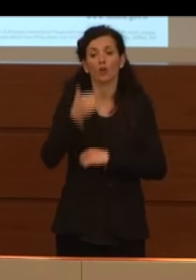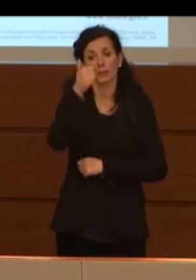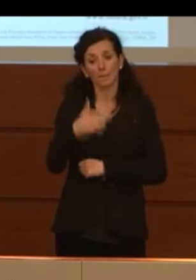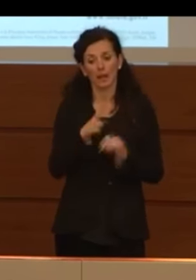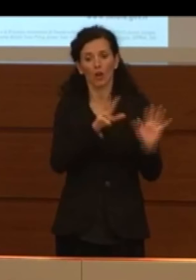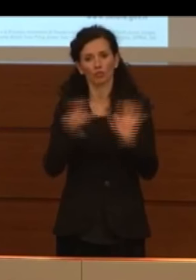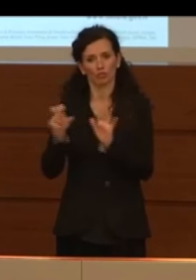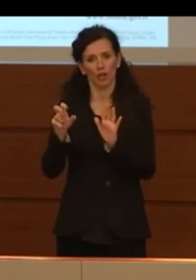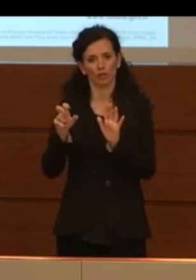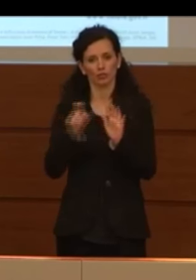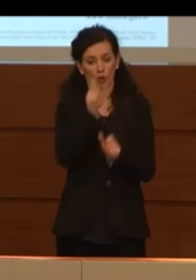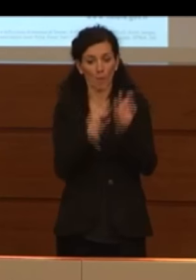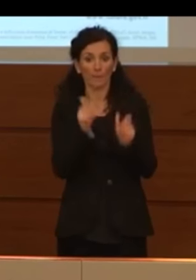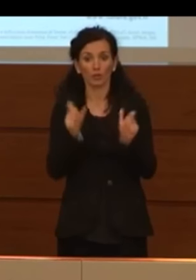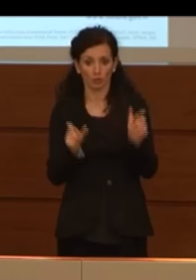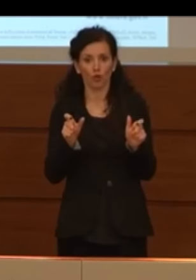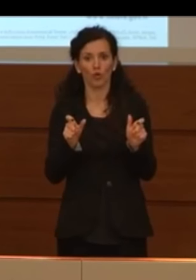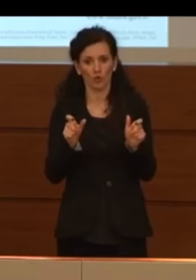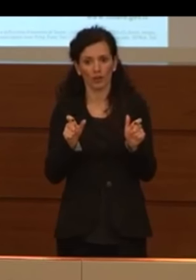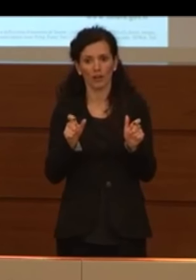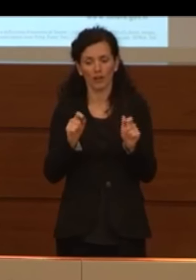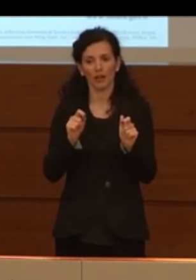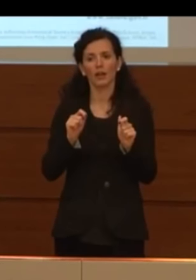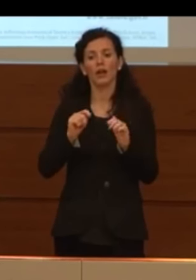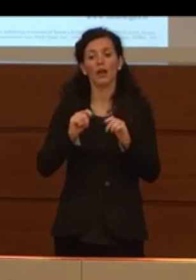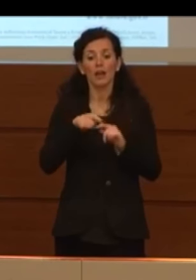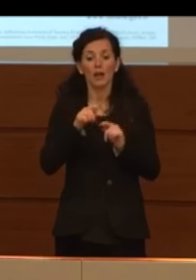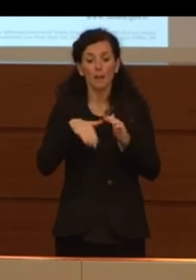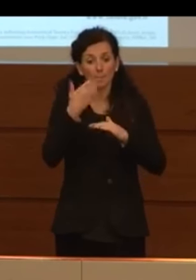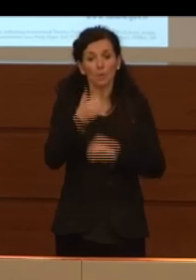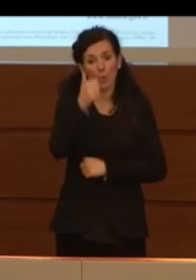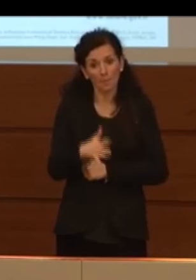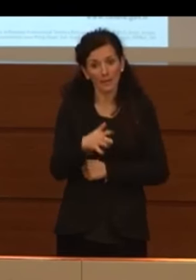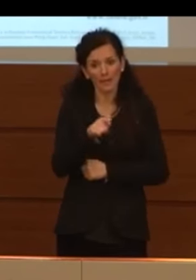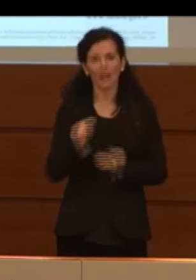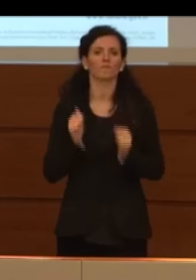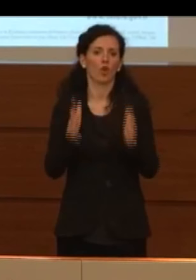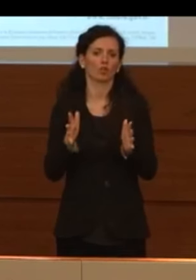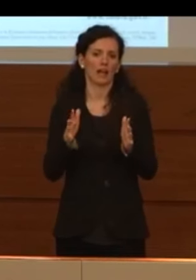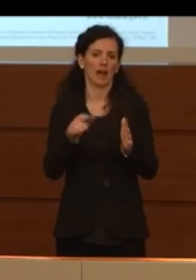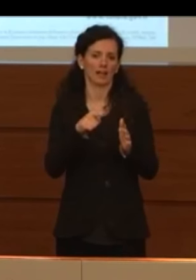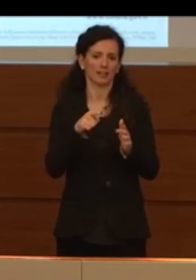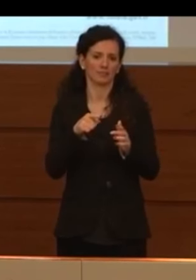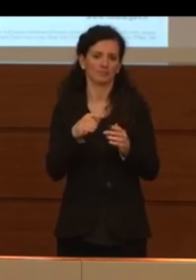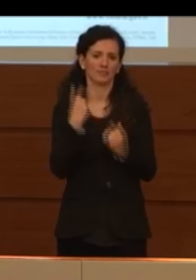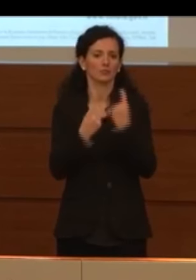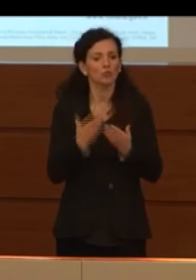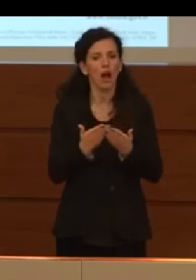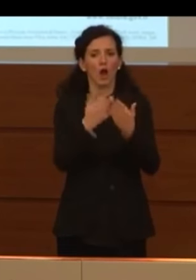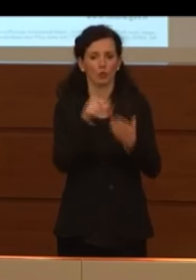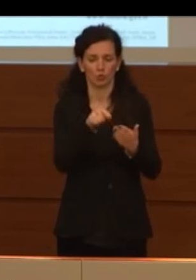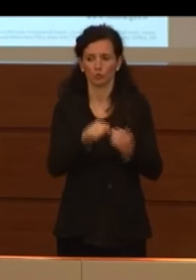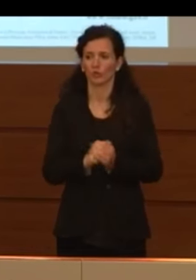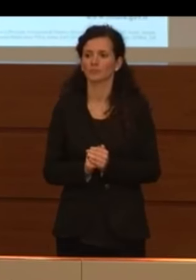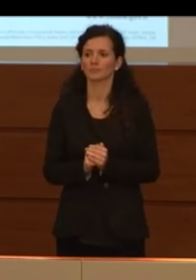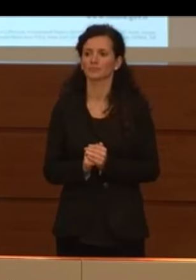persone, più di 1000 sono i volontari che noi oggi abbiamo impiegato. Altro dato che ritengo